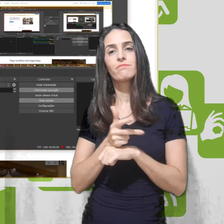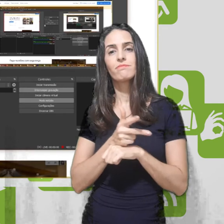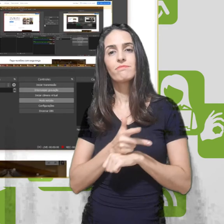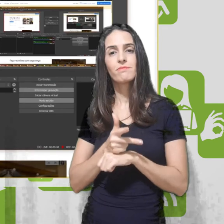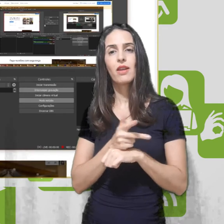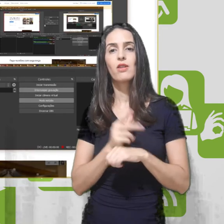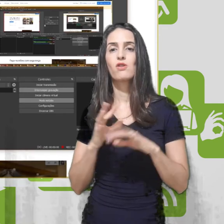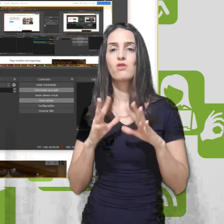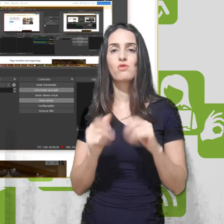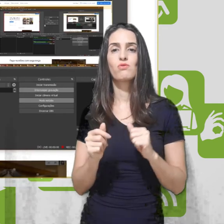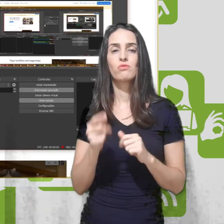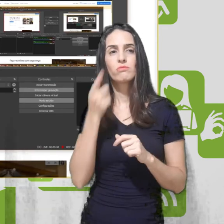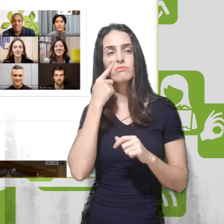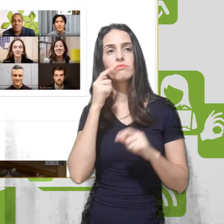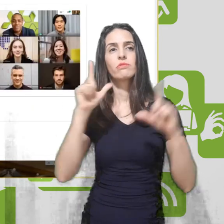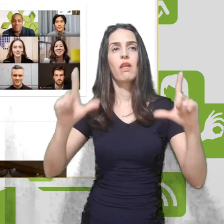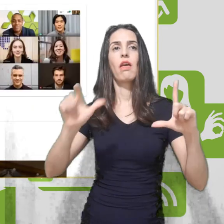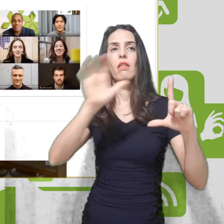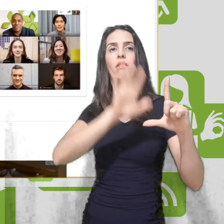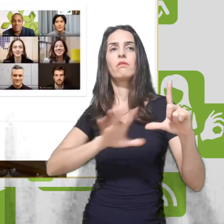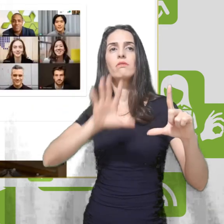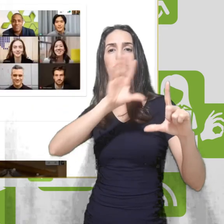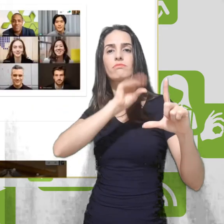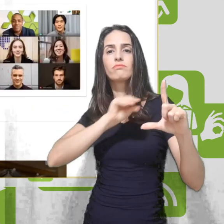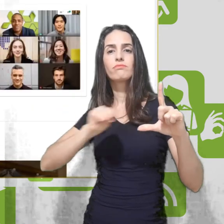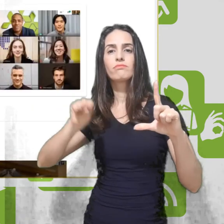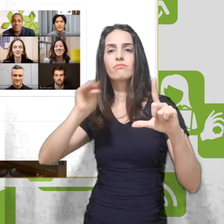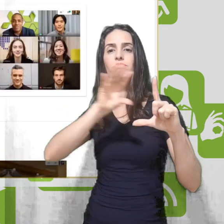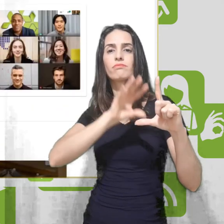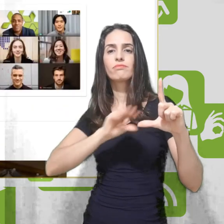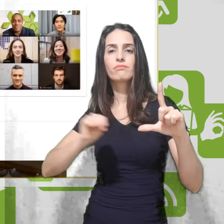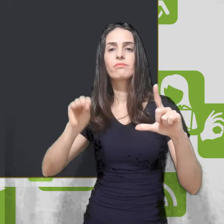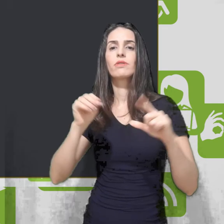Tudo que a gente está vendo aqui. Vou iniciar a reunião.